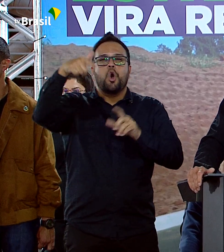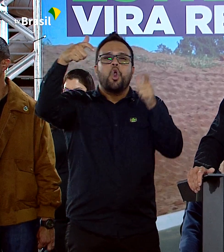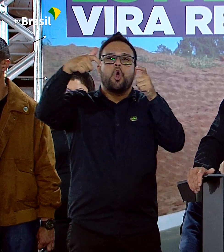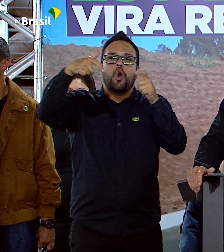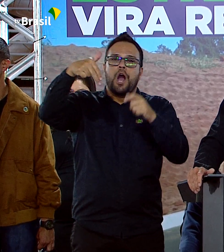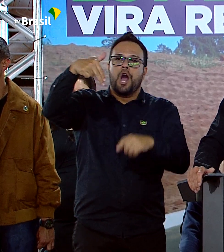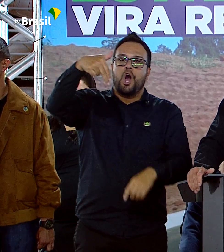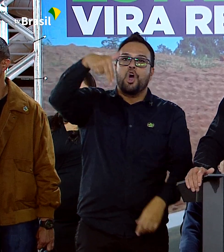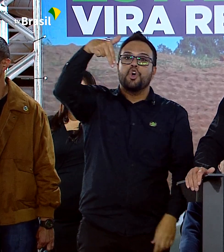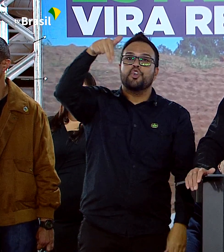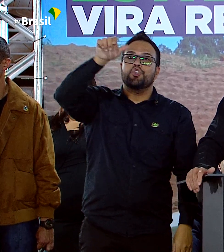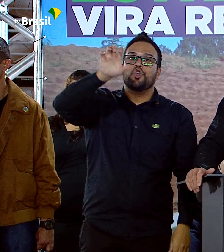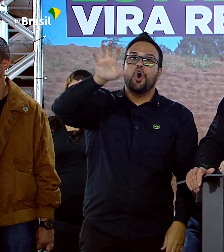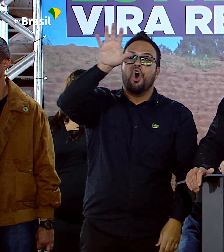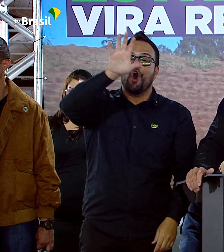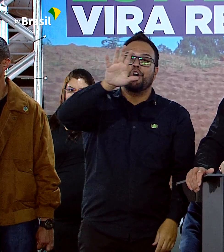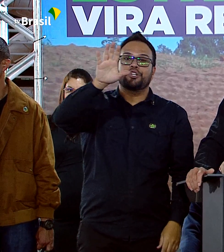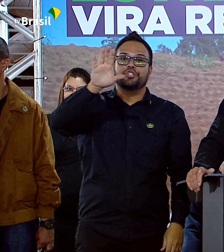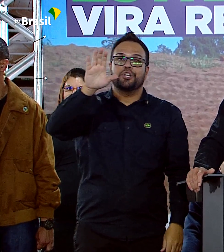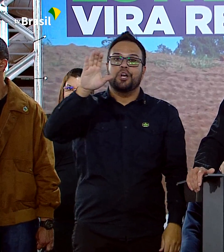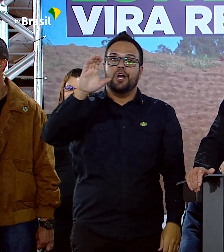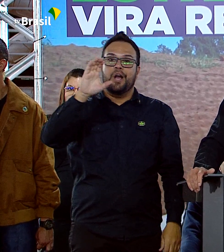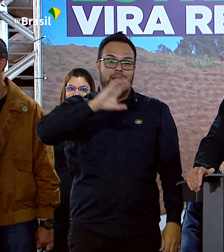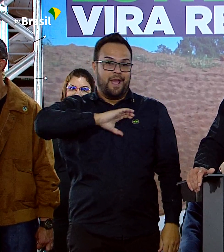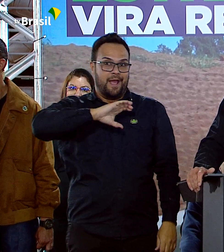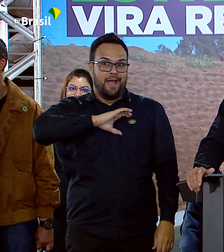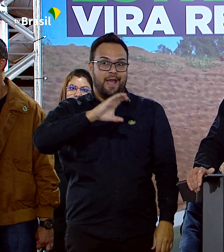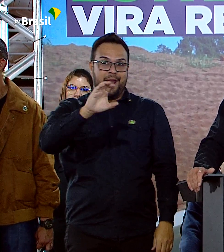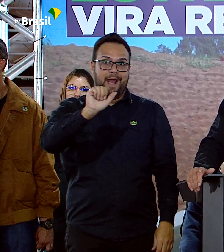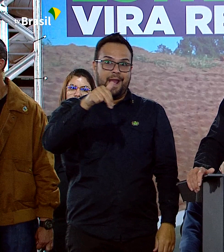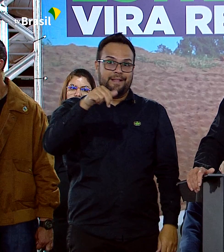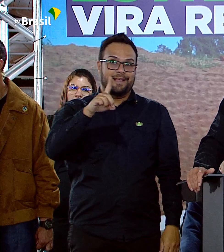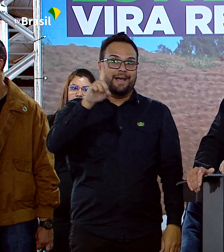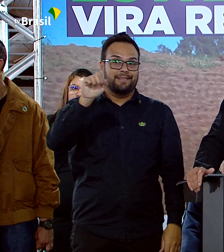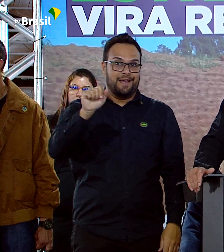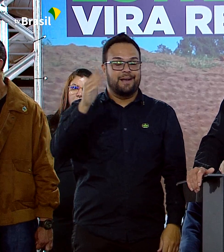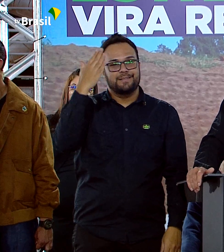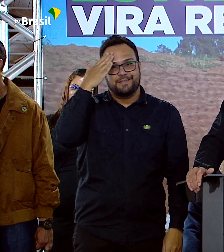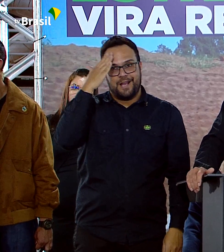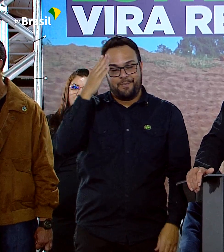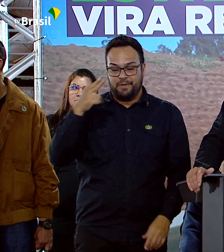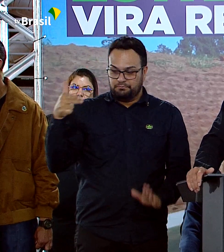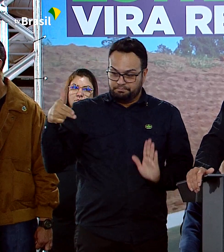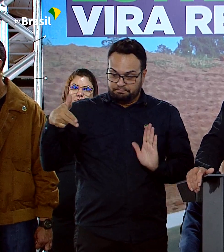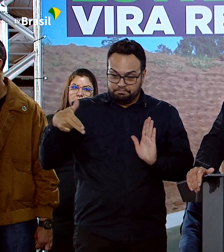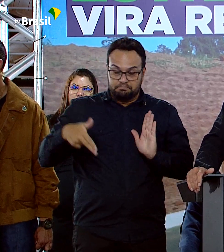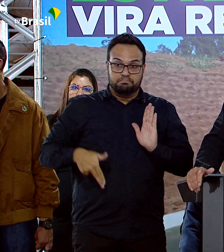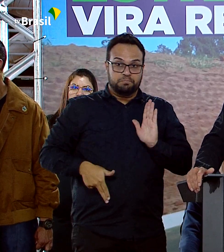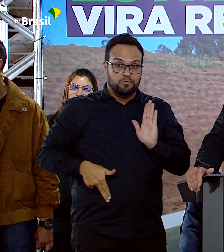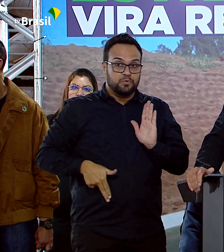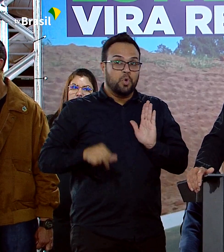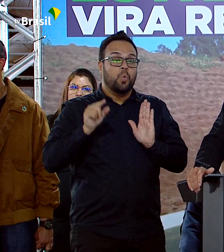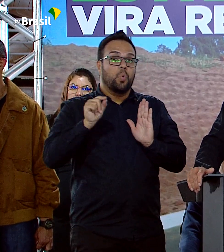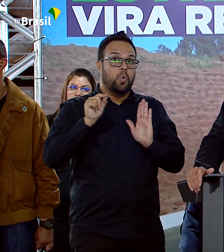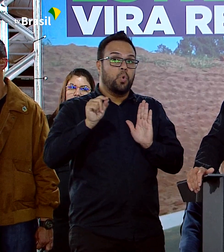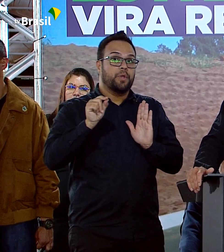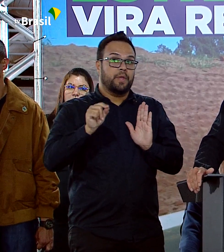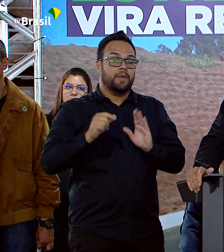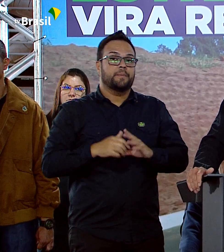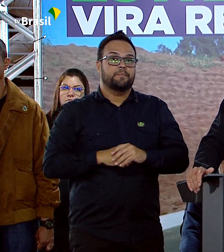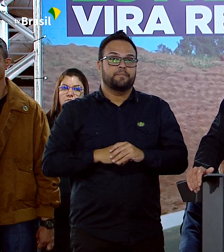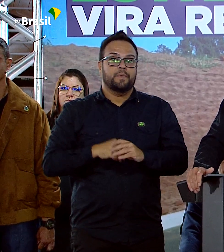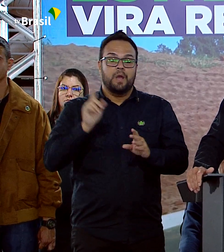no Canadá. e vocês sabem que a arma de fogo é uma garantia